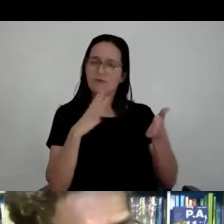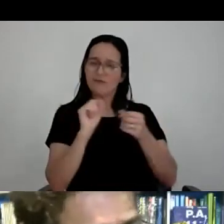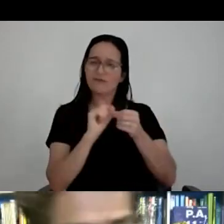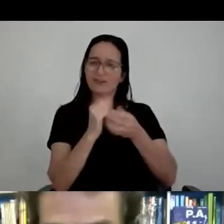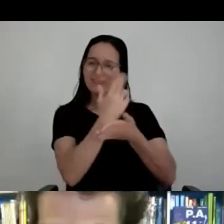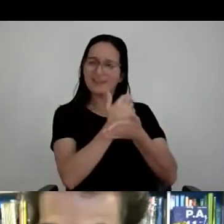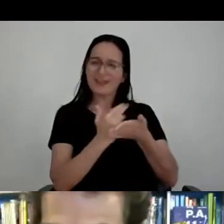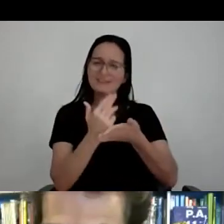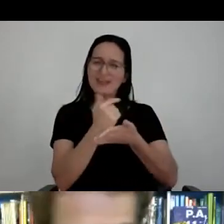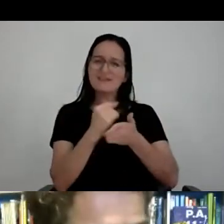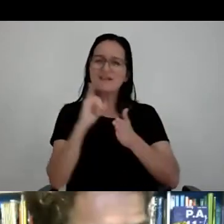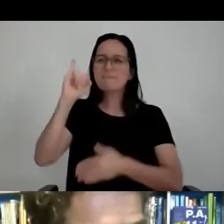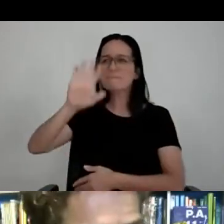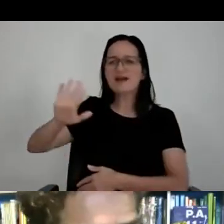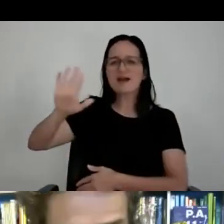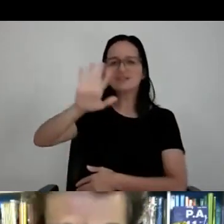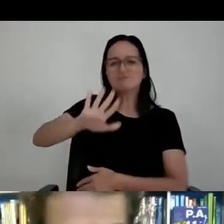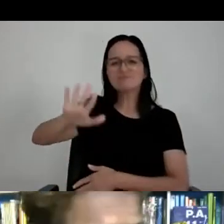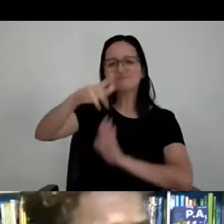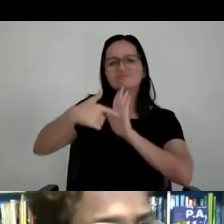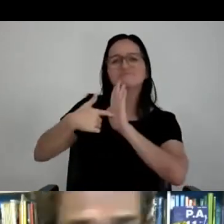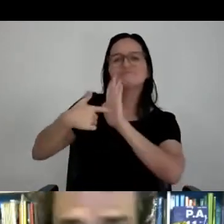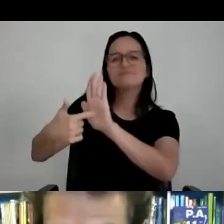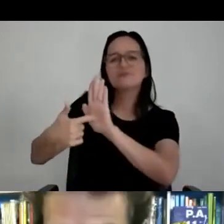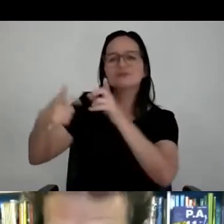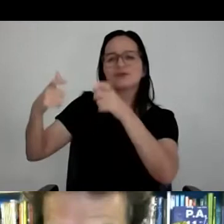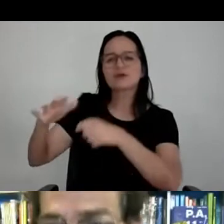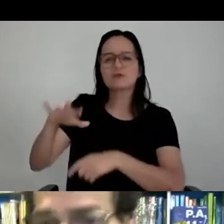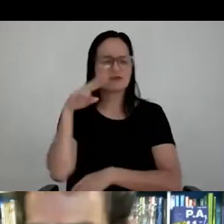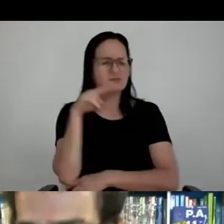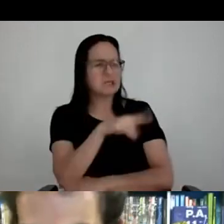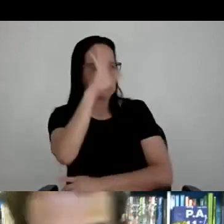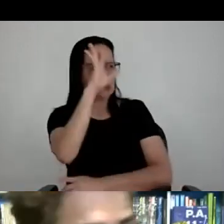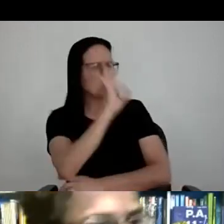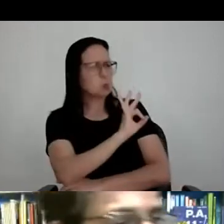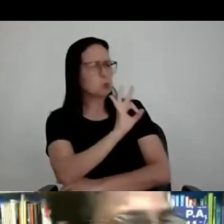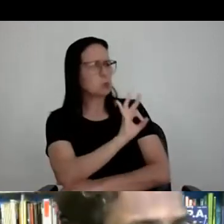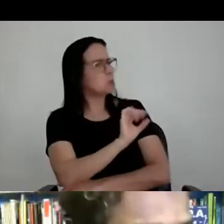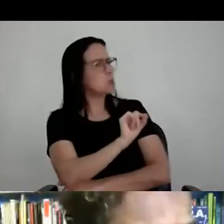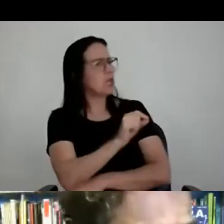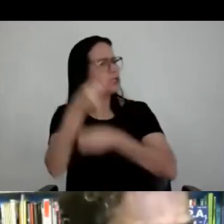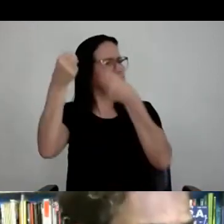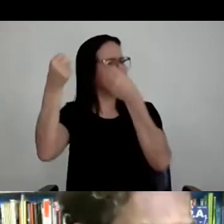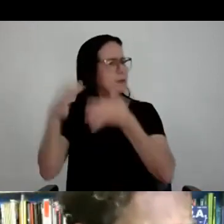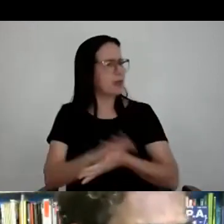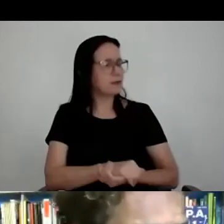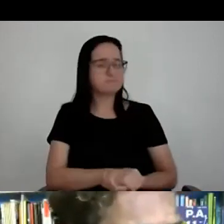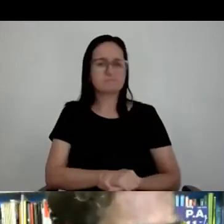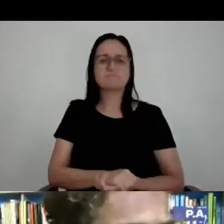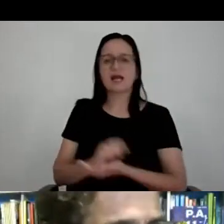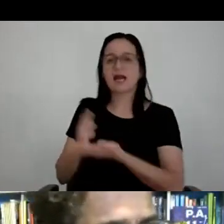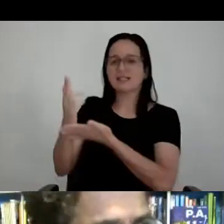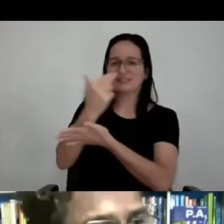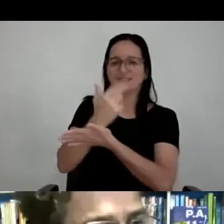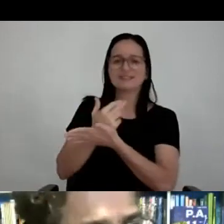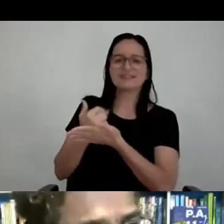e mandamos essa imagem para a direção do Rock in Rio. E eles falaram assim, pô, não entendi muito bem, esclarece para a gente. Aí a gente mandou esse desenho, o anterior, bota